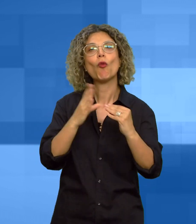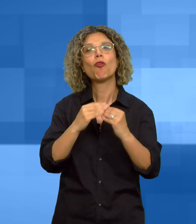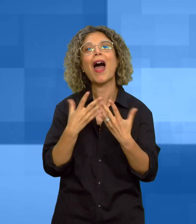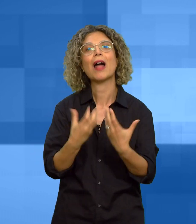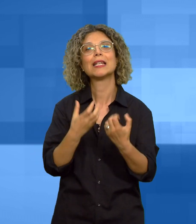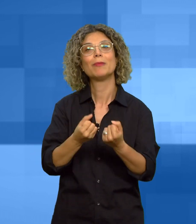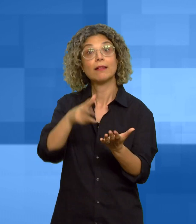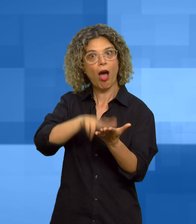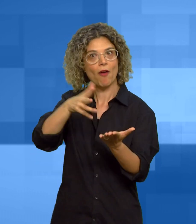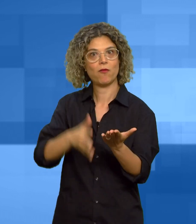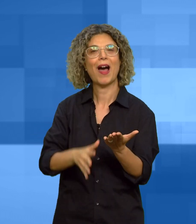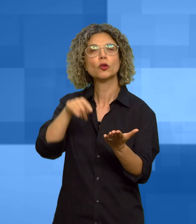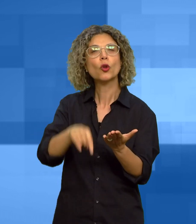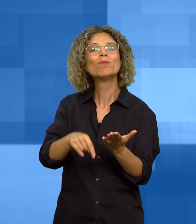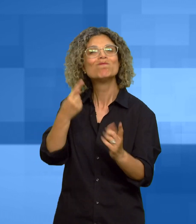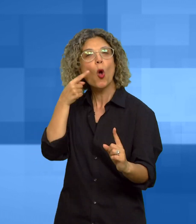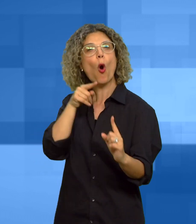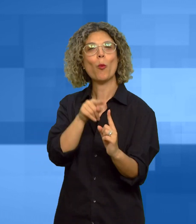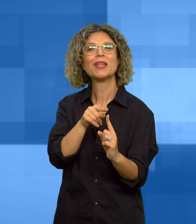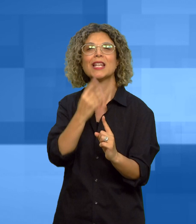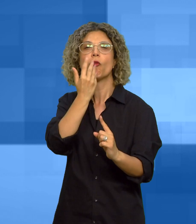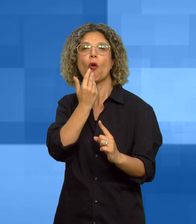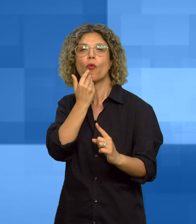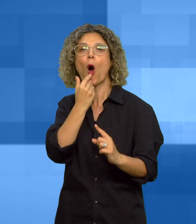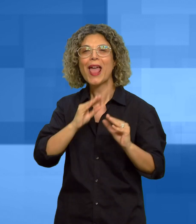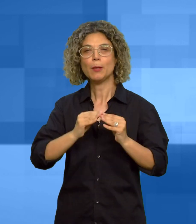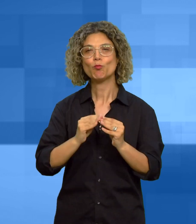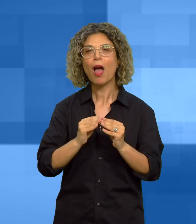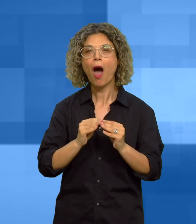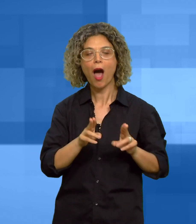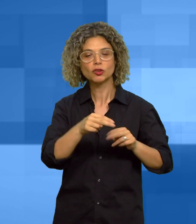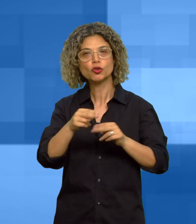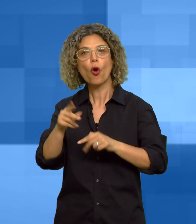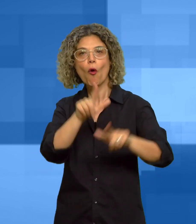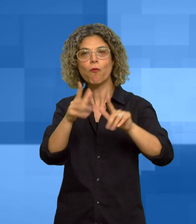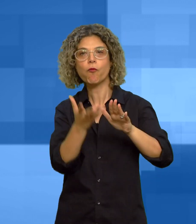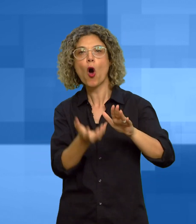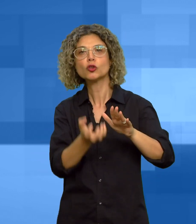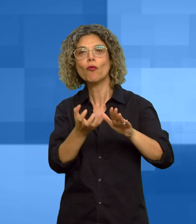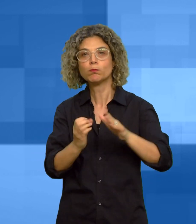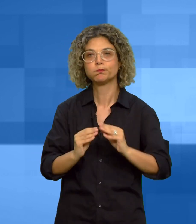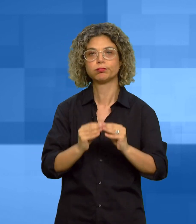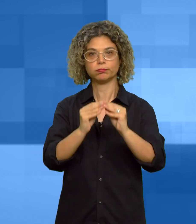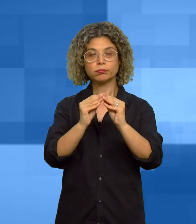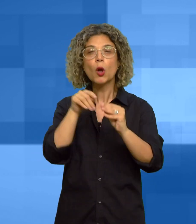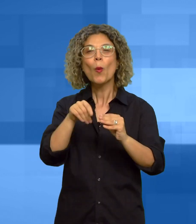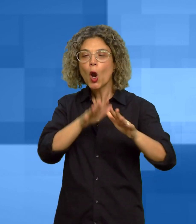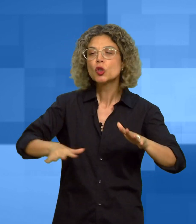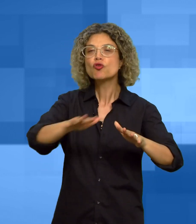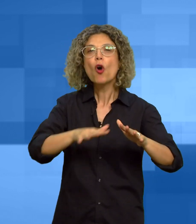per la realizzazione di un impianto fotovoltaico nella zona degli insediamenti produttivi del paese